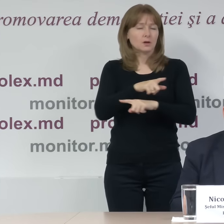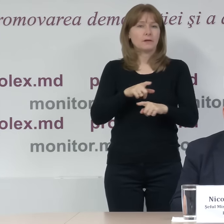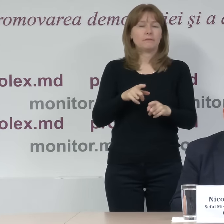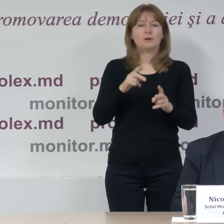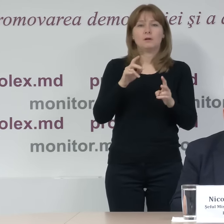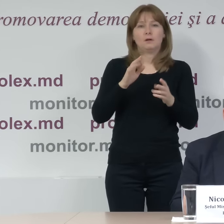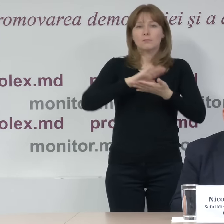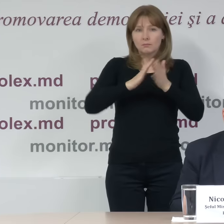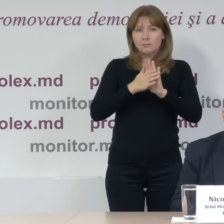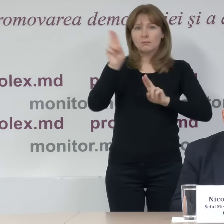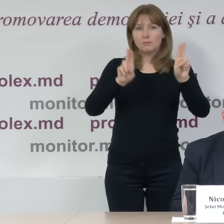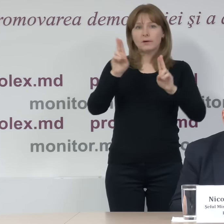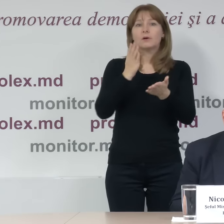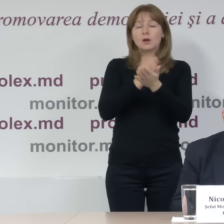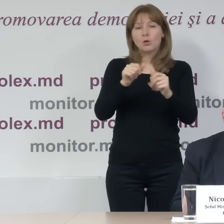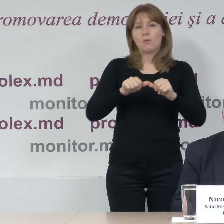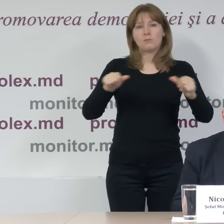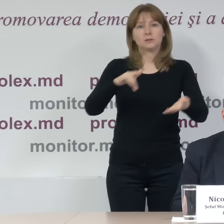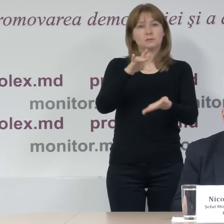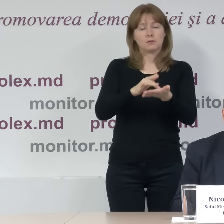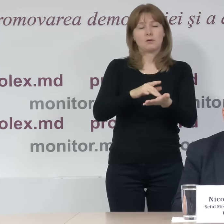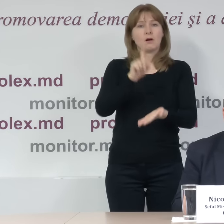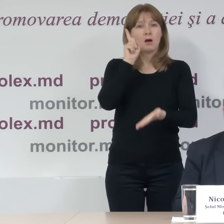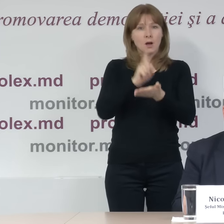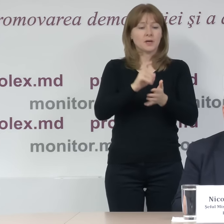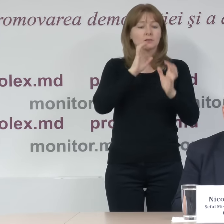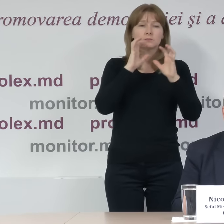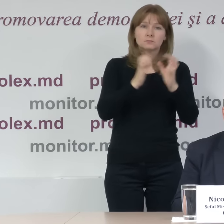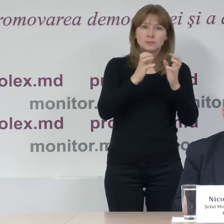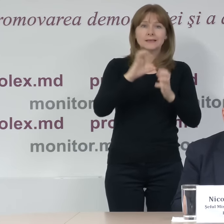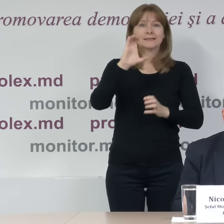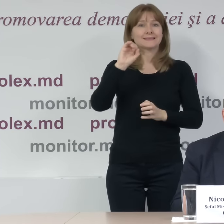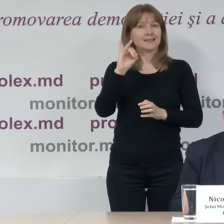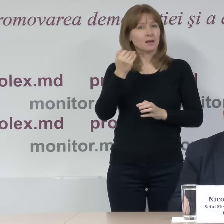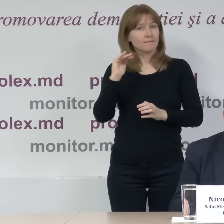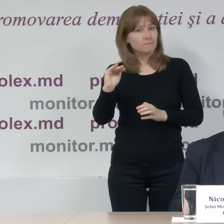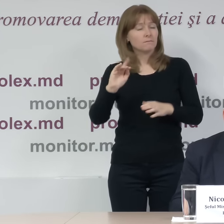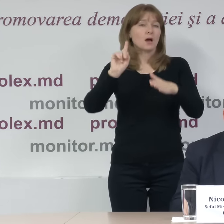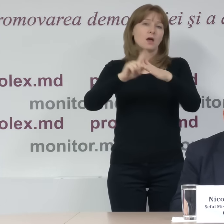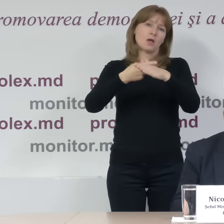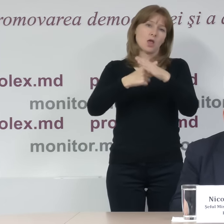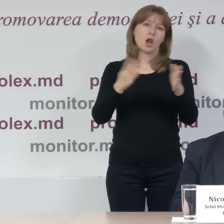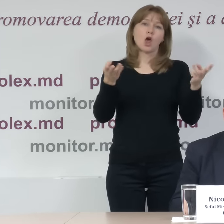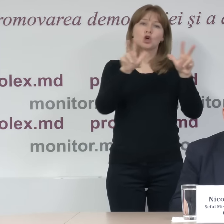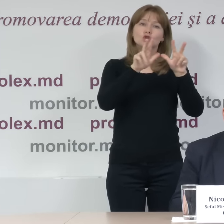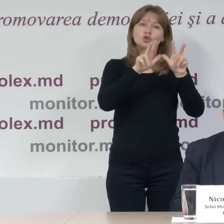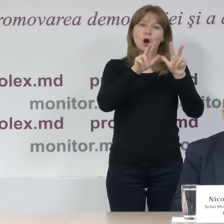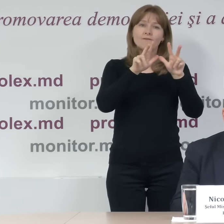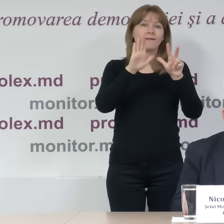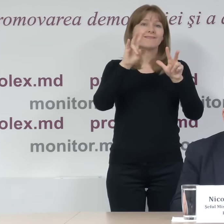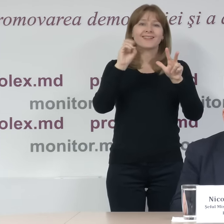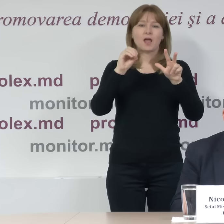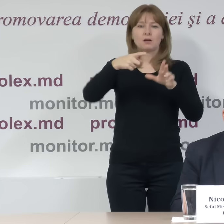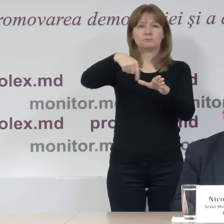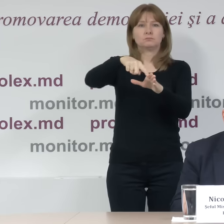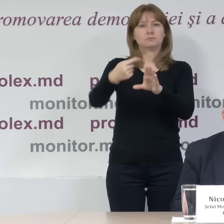regulamentului Comisiei Electorale Centrale, acestea ar trebui să fie păstrate într-un safel sau dulap din interiorul secției de votare, iar dacă în 13